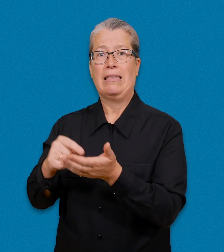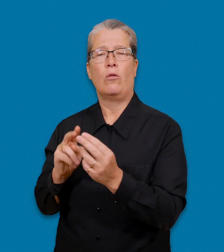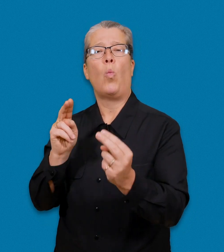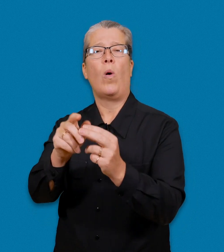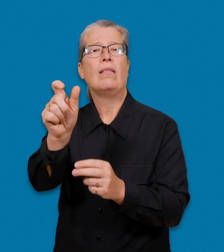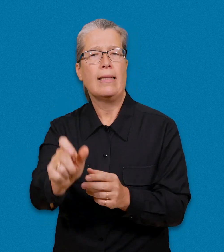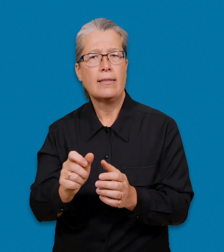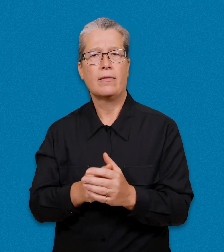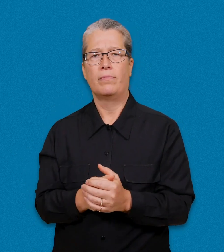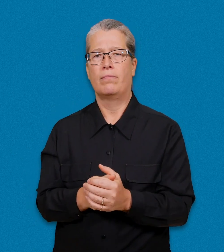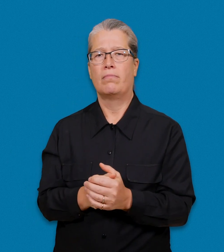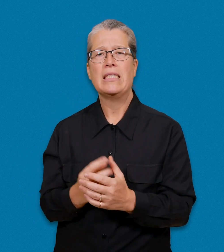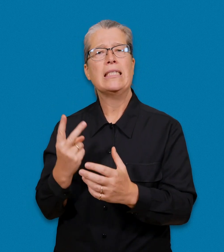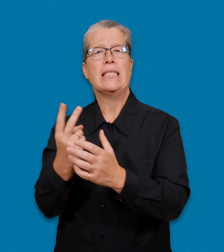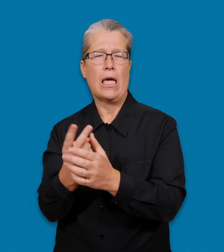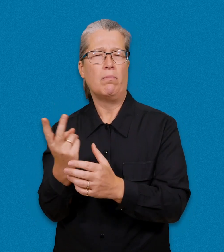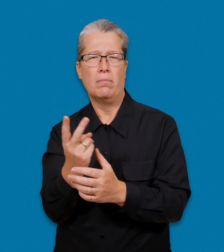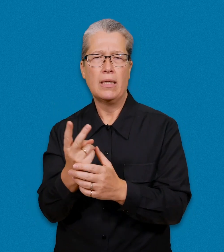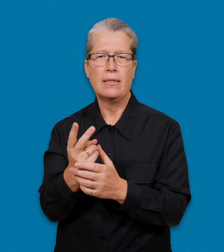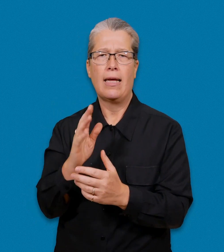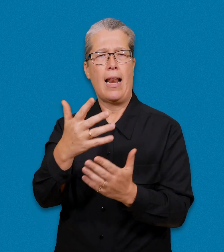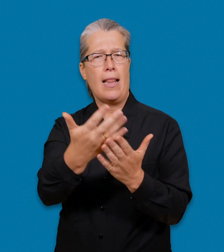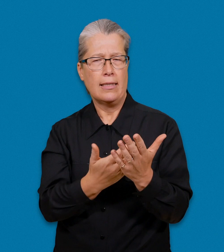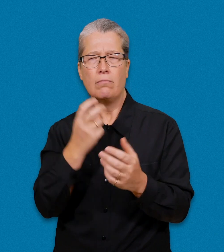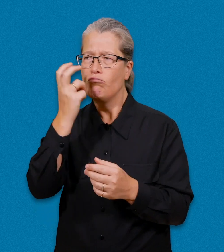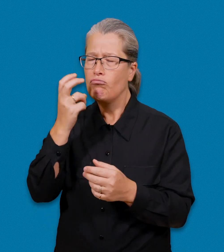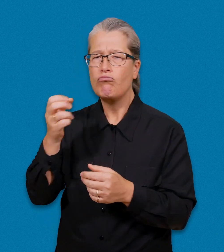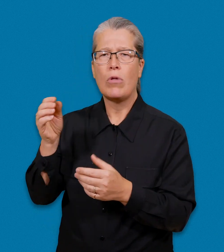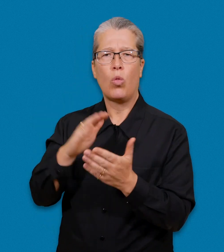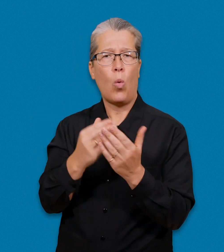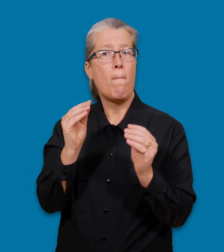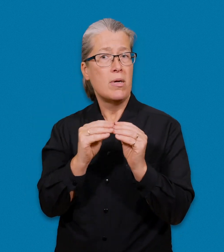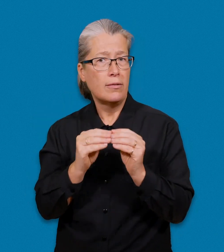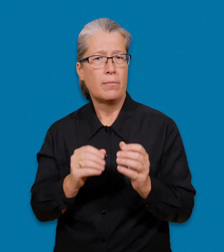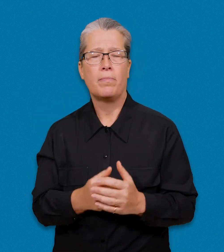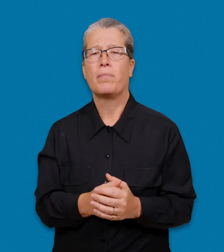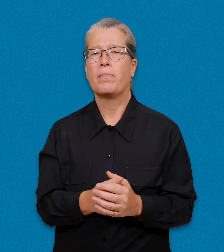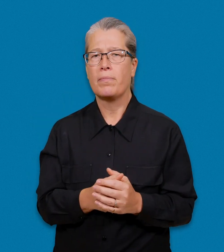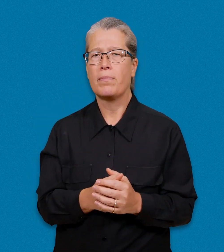tolktjänst för personer med funktionsnedsättning dig. Ni söker tillsammans fram lämpliga tolkar för din lista.